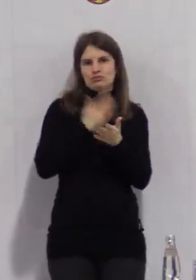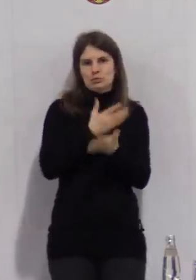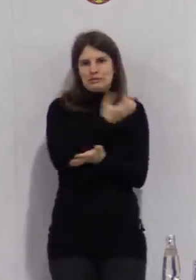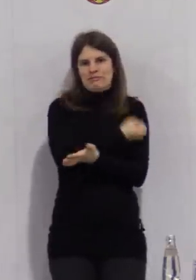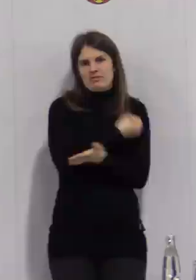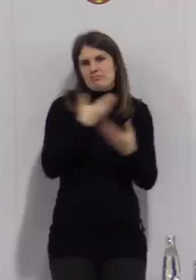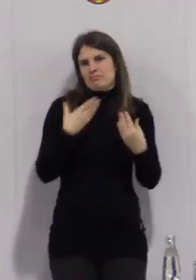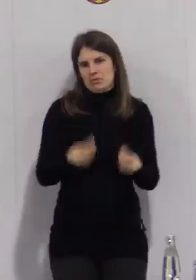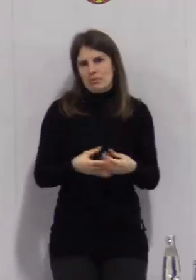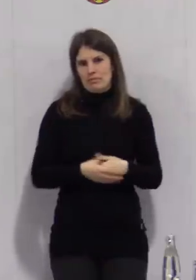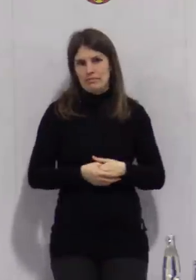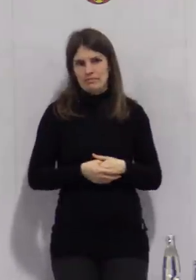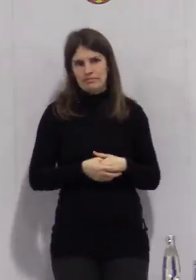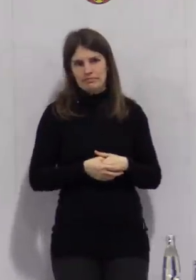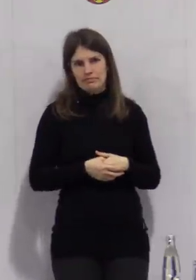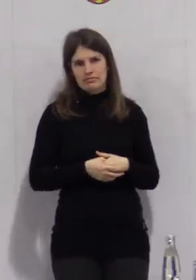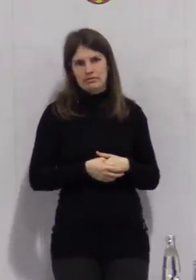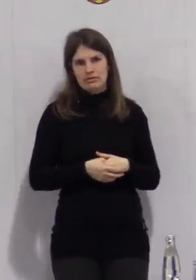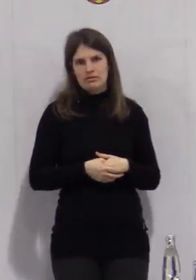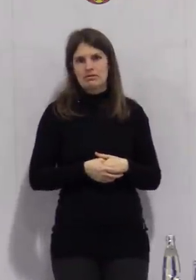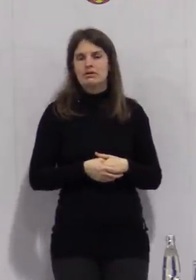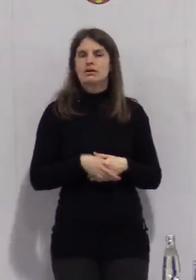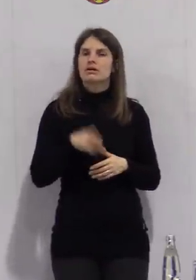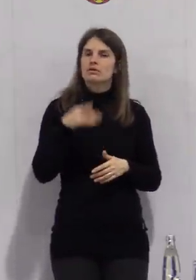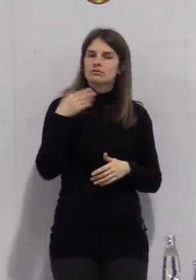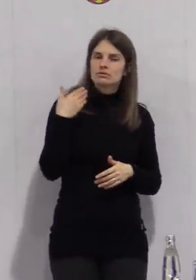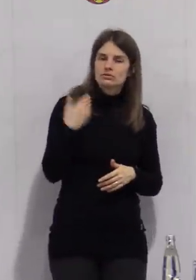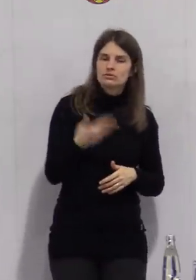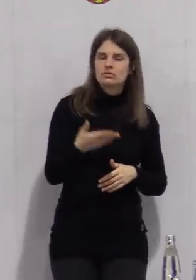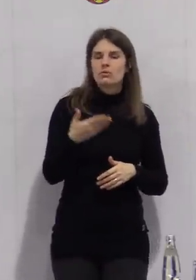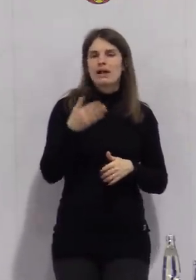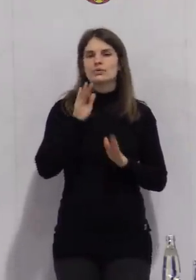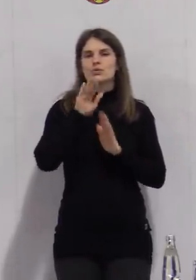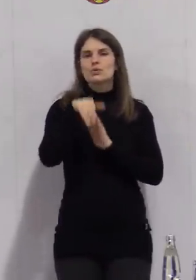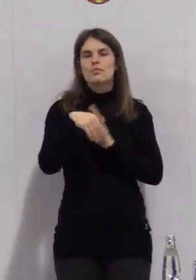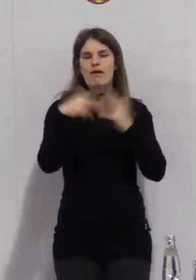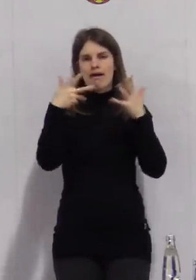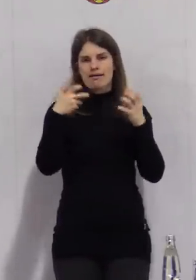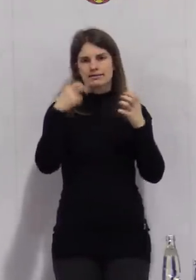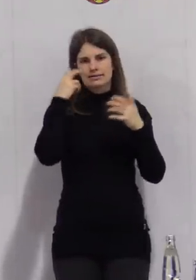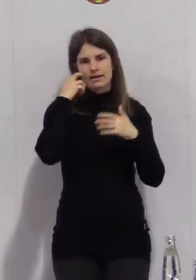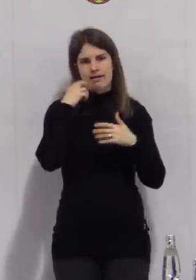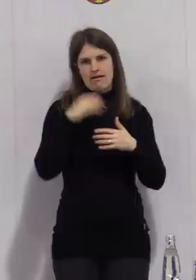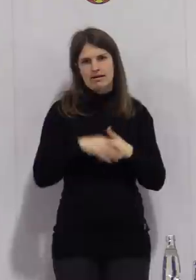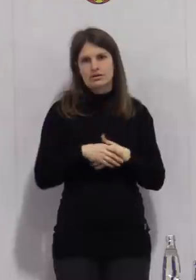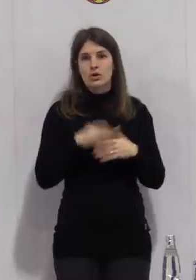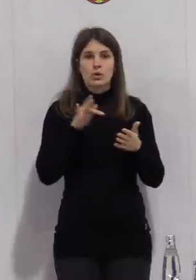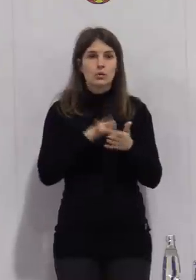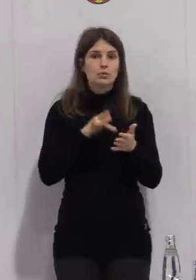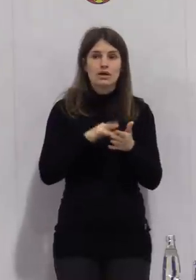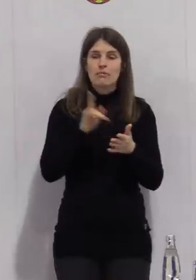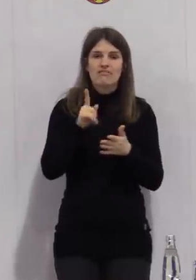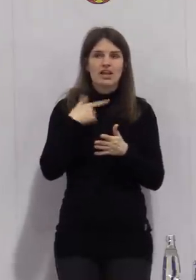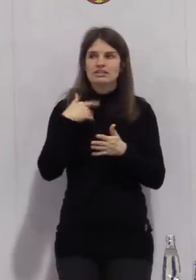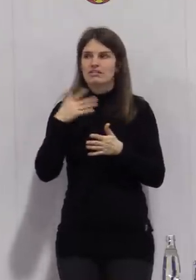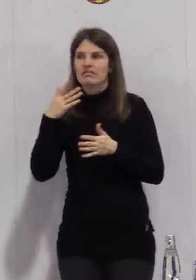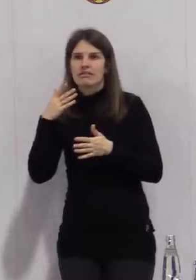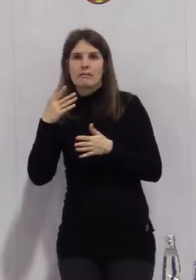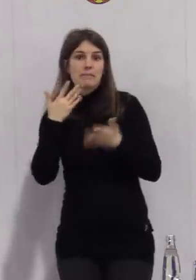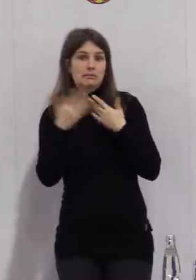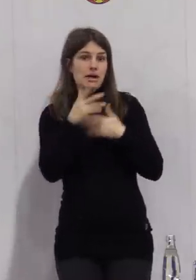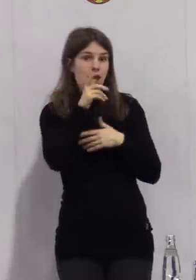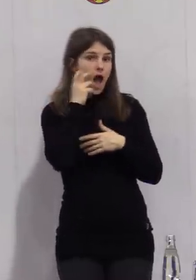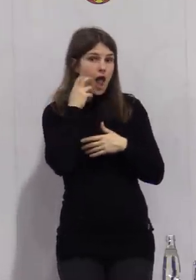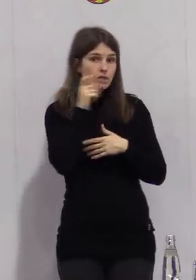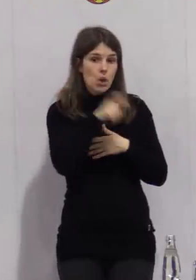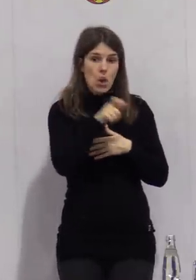da sind über 80-Jährige, die aber eben, weil die Angehörigen dazu in der Lage sind oder manchmal sogar die Hochbetagten